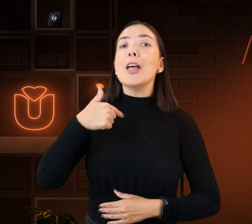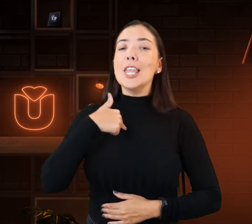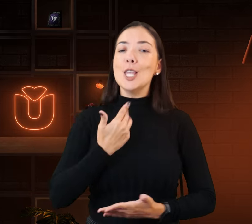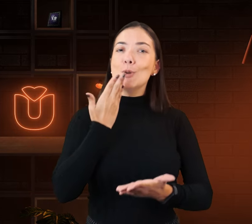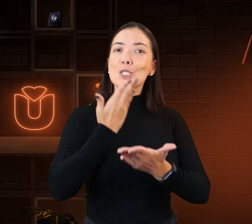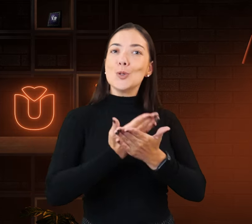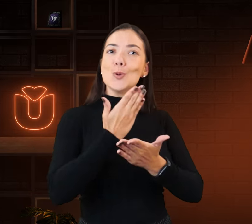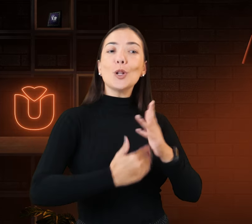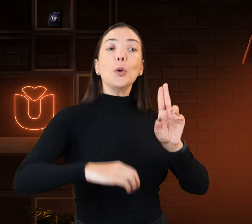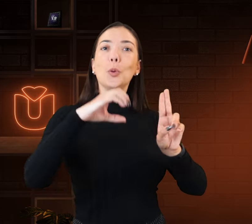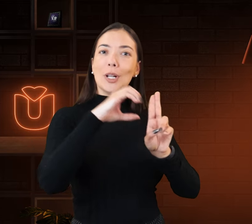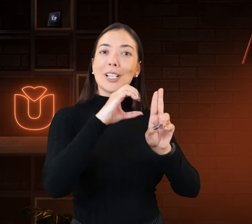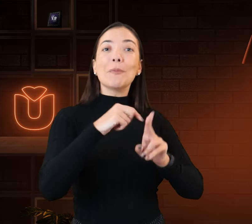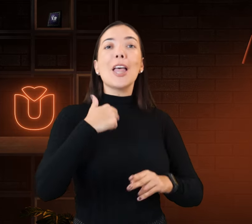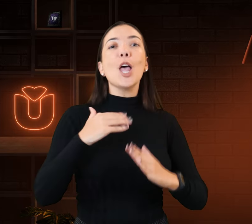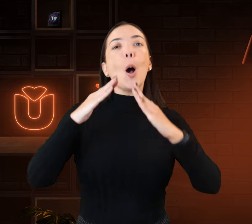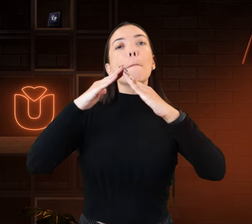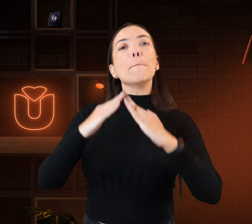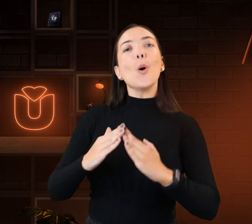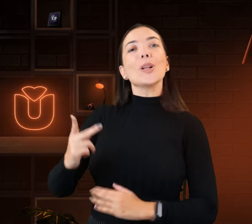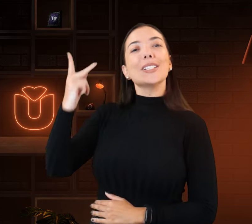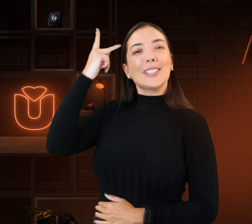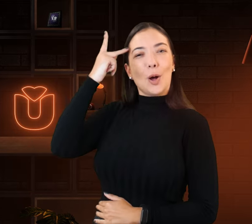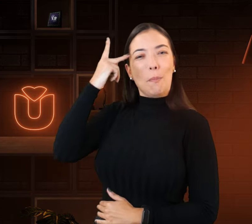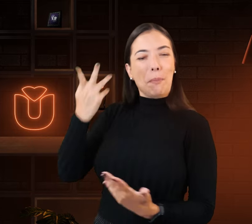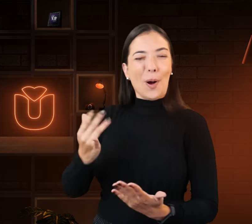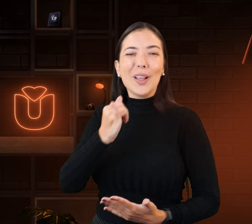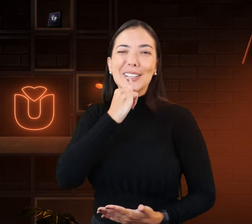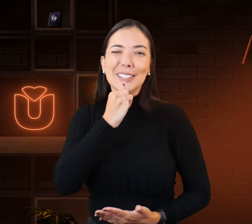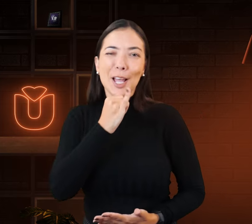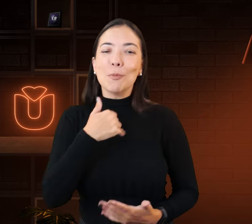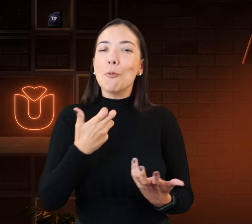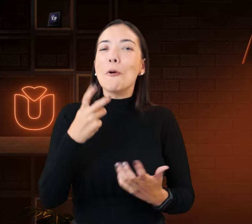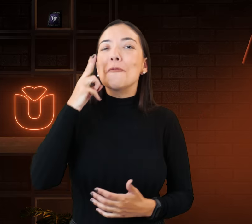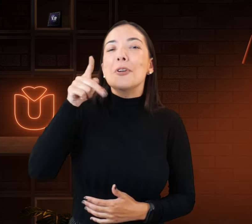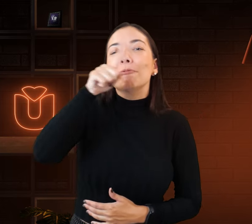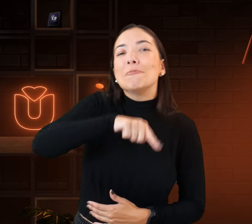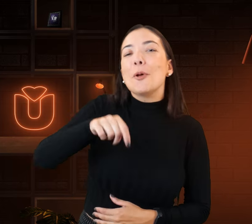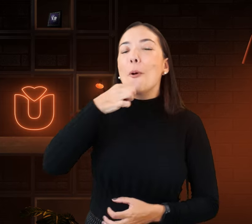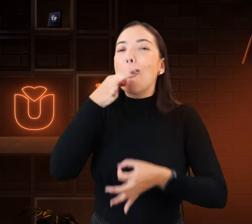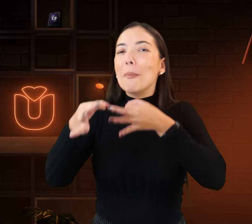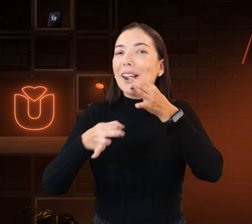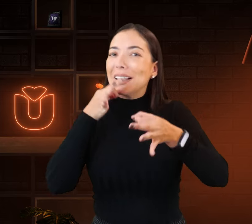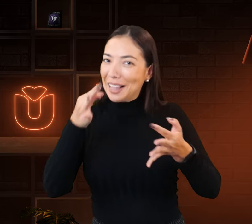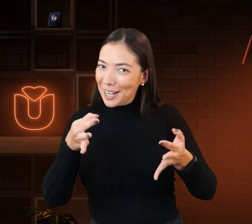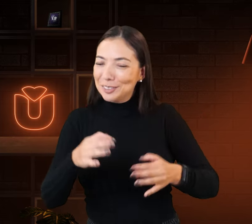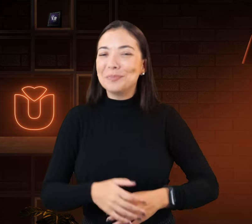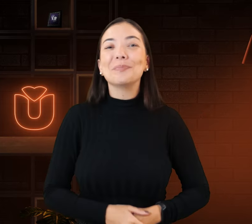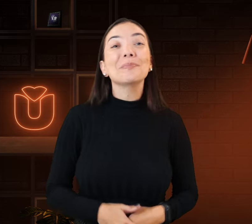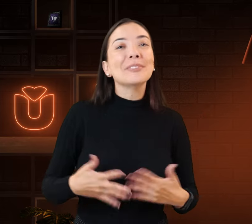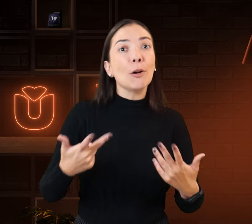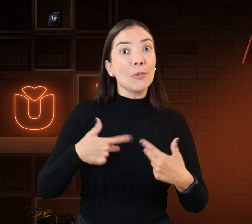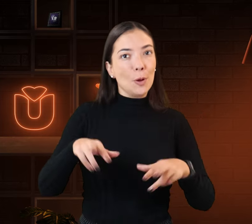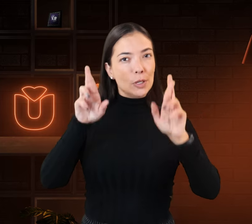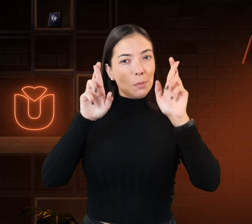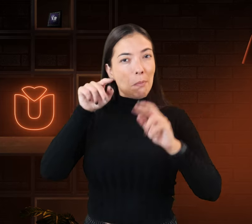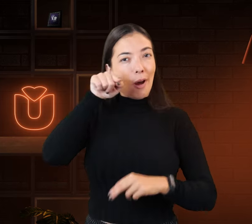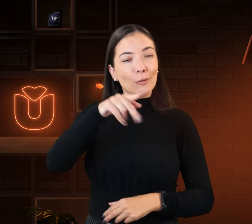Eu estudo na Uníntese e moro em São Paulo, por exemplo. Eu quero ver de onde vocês estão nos assistindo. Espero que tenham gostado deste